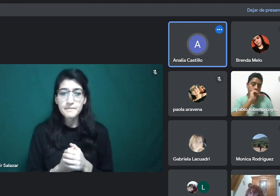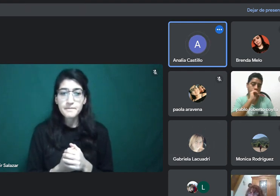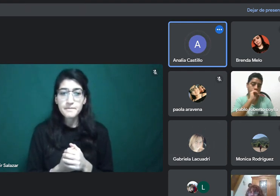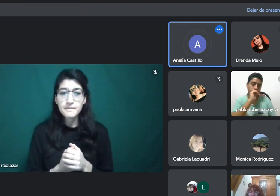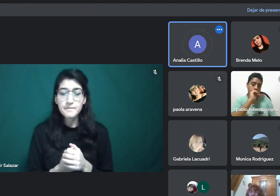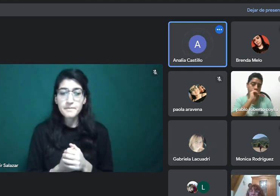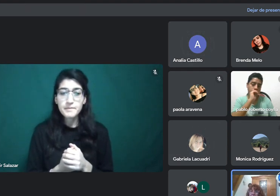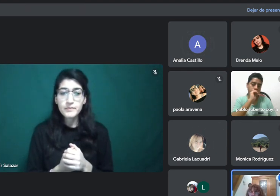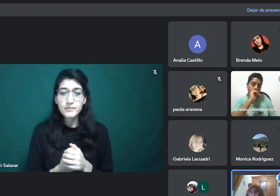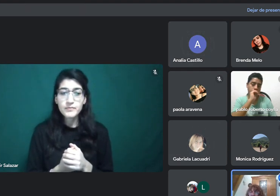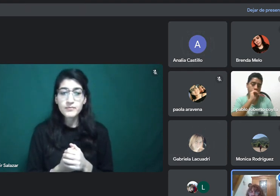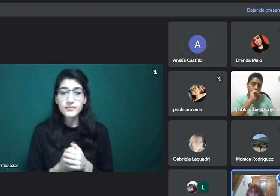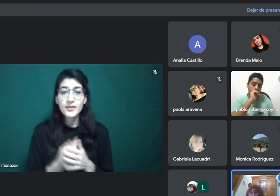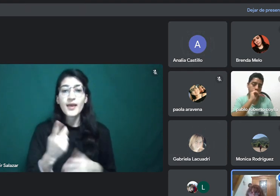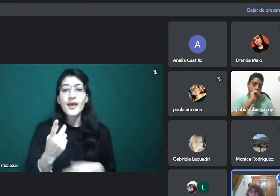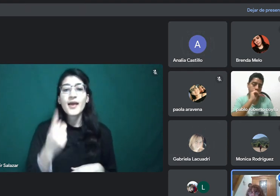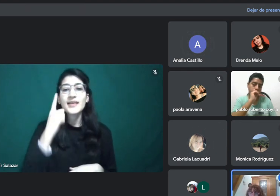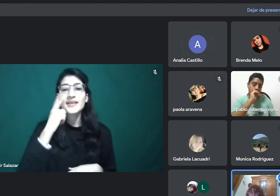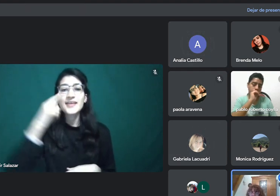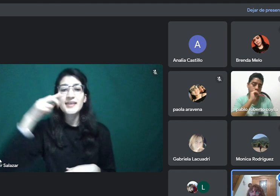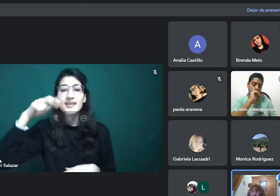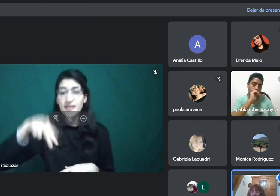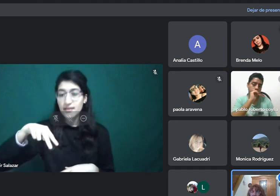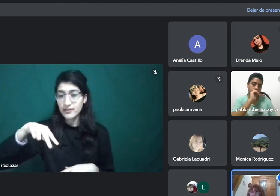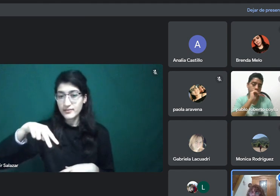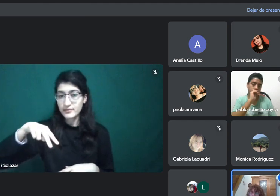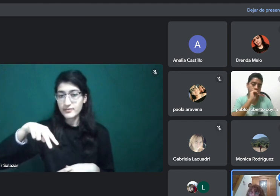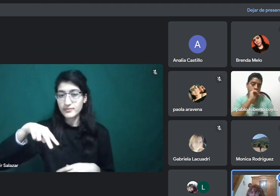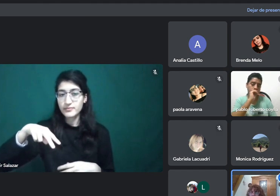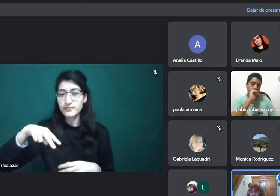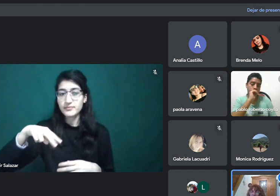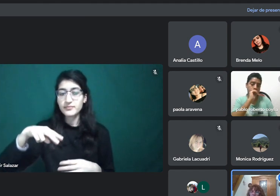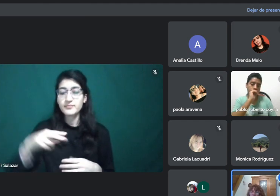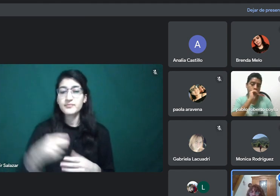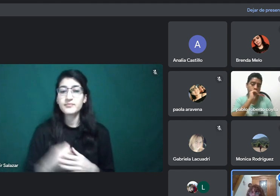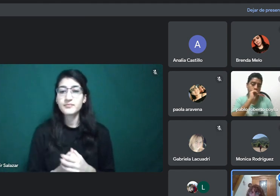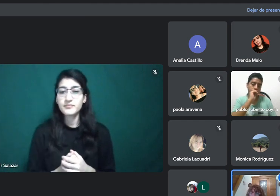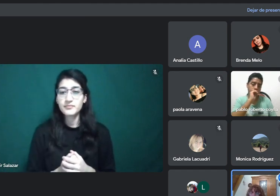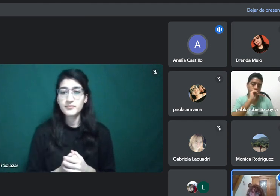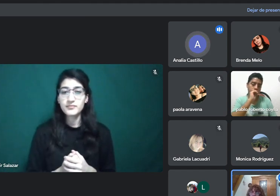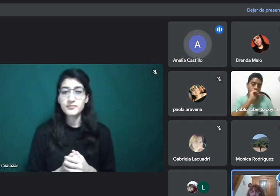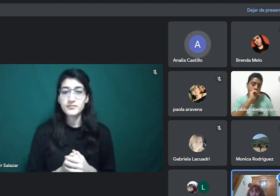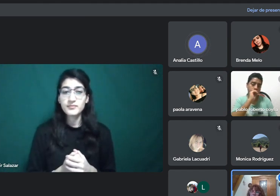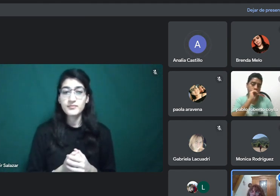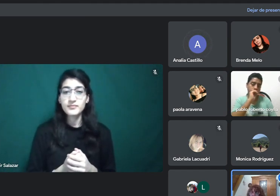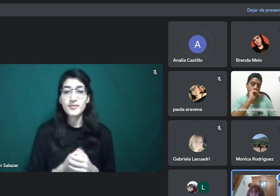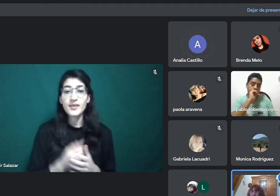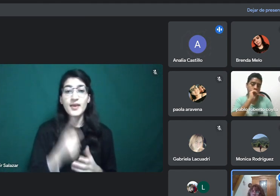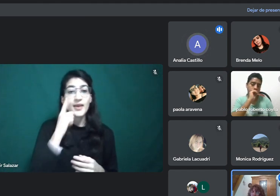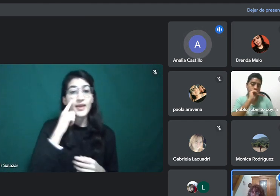In, claro. In, to. Ah,